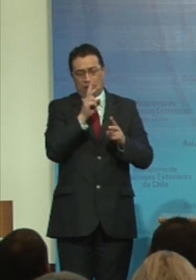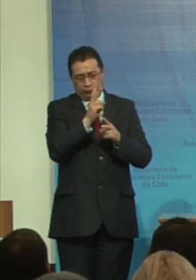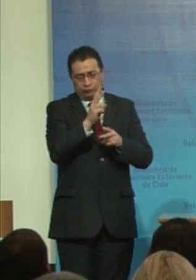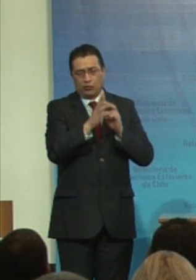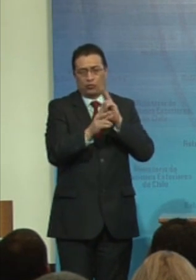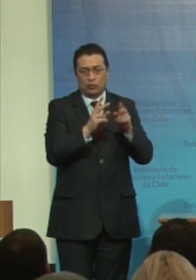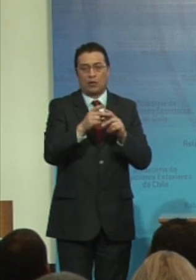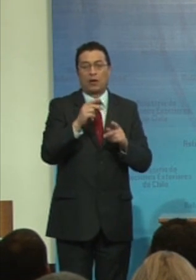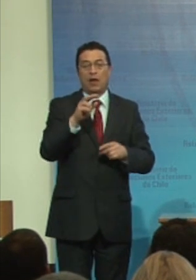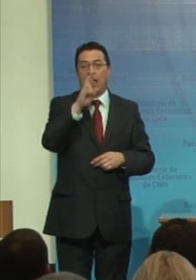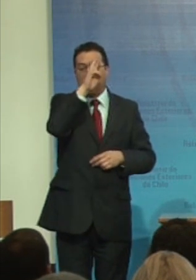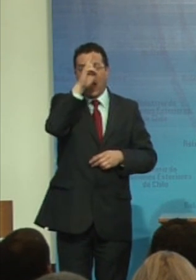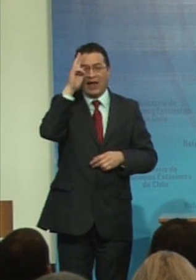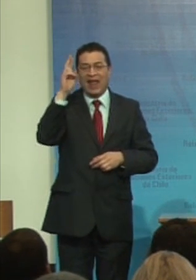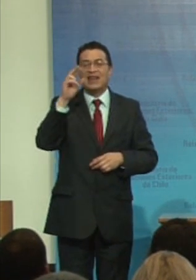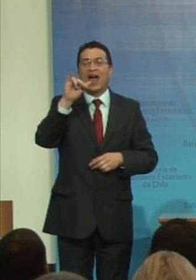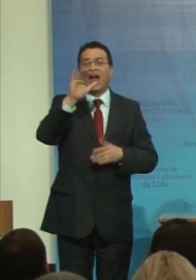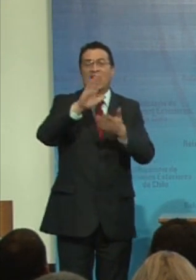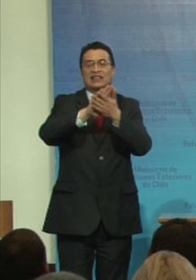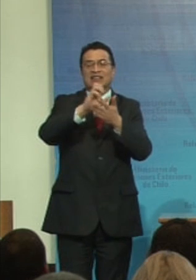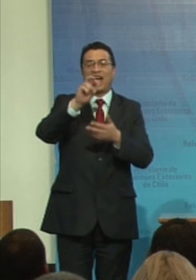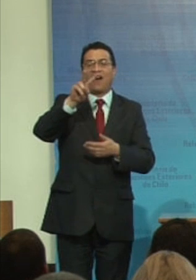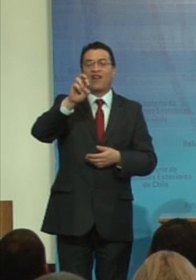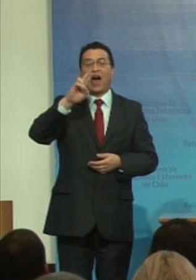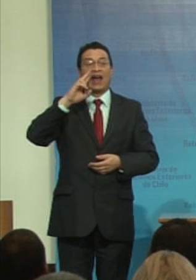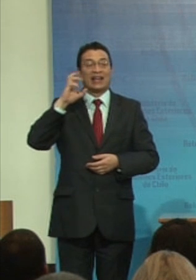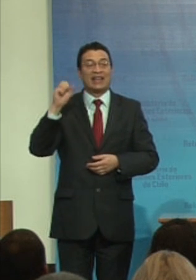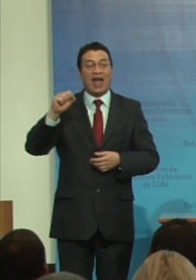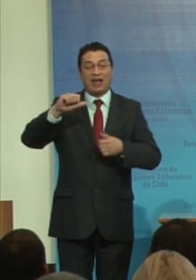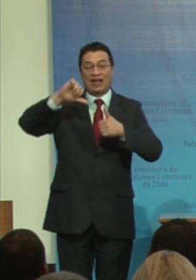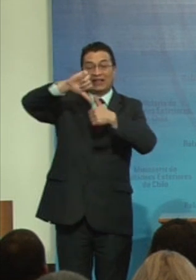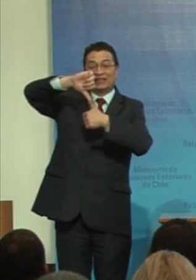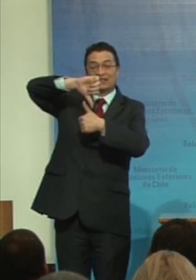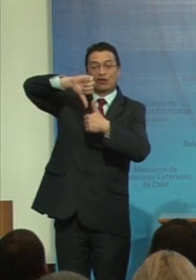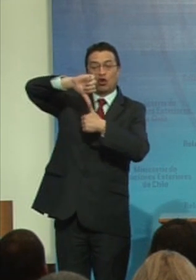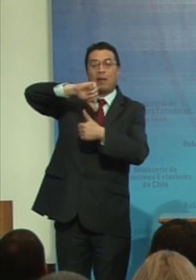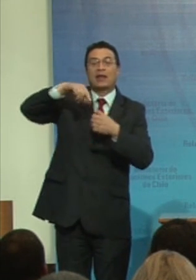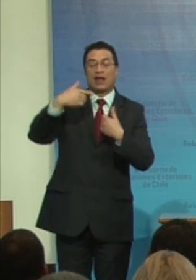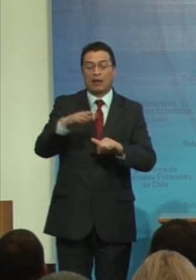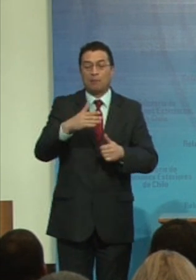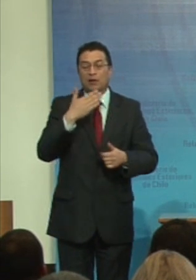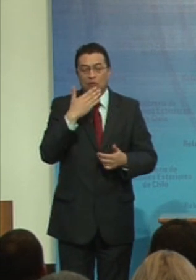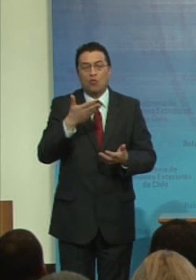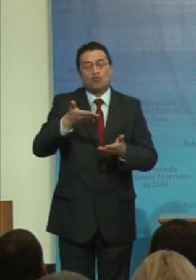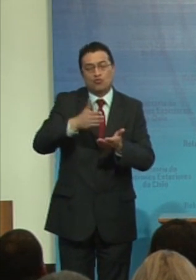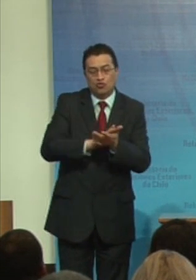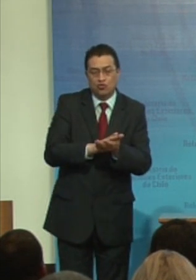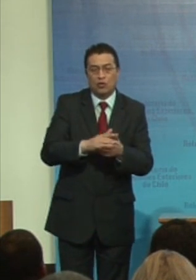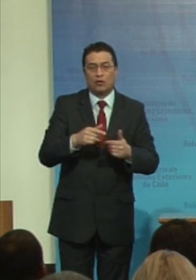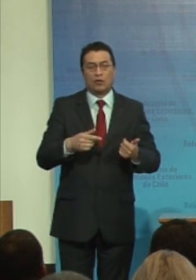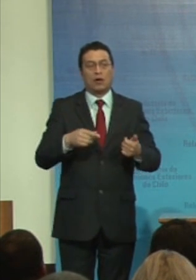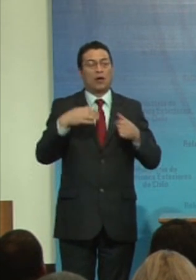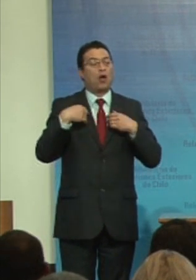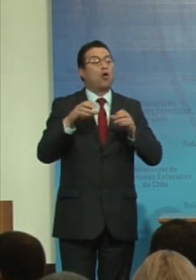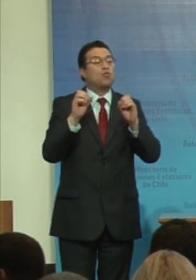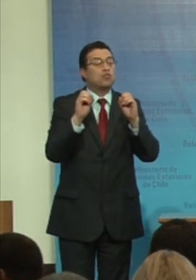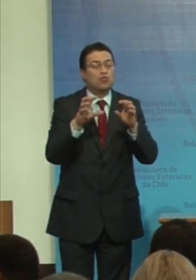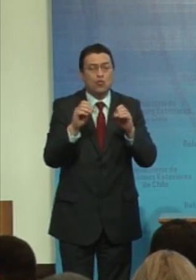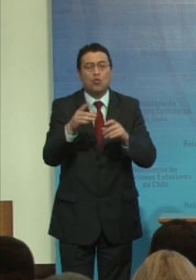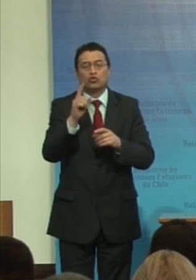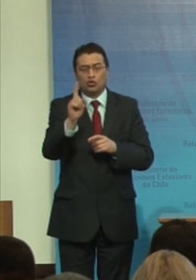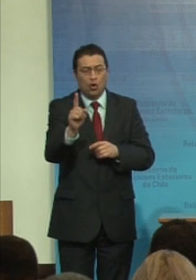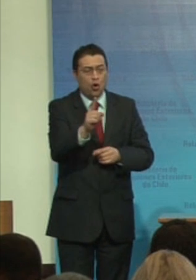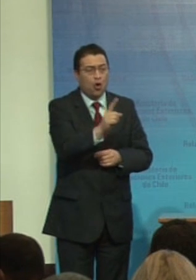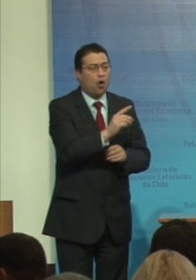a Reina Chavarría, de Centroamérica, quien también falleció, Julio Fretes, muchos, muchos y